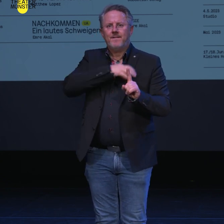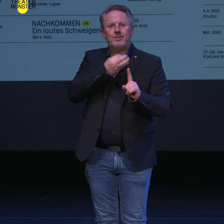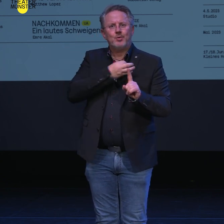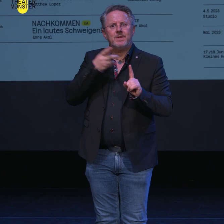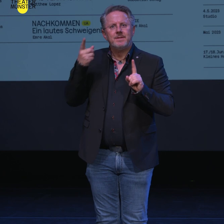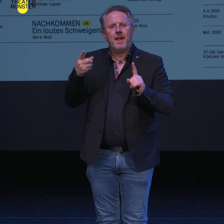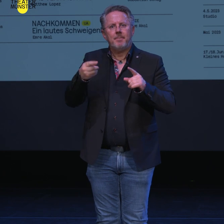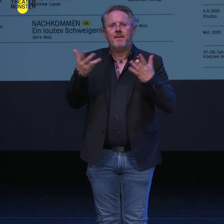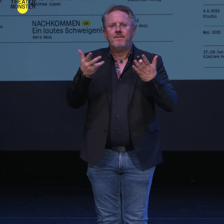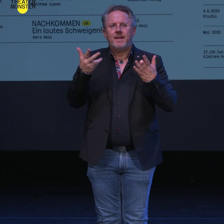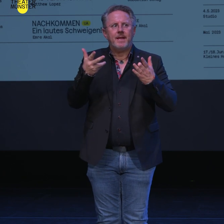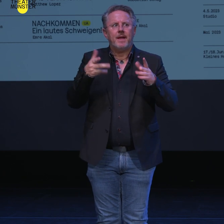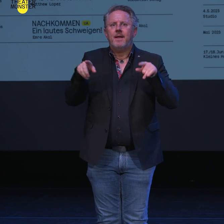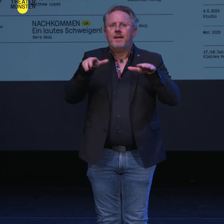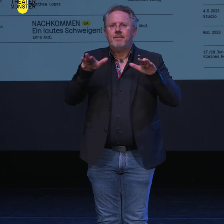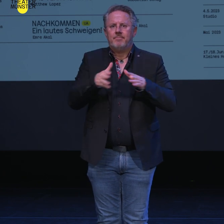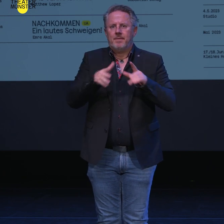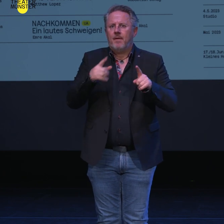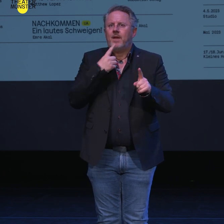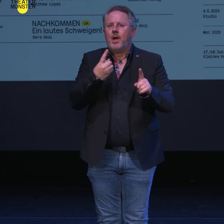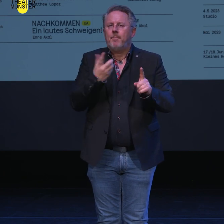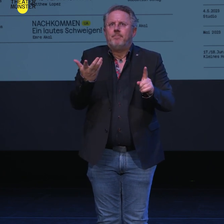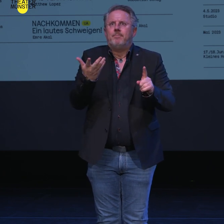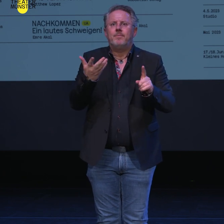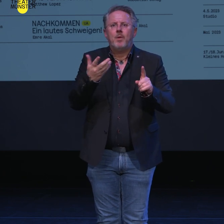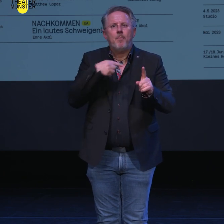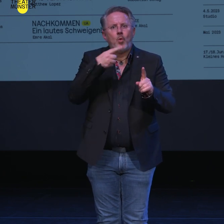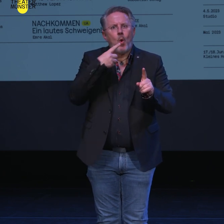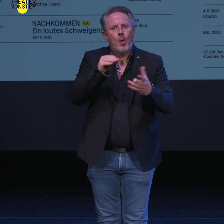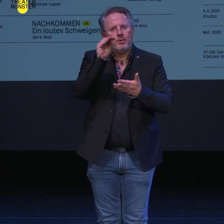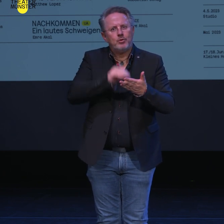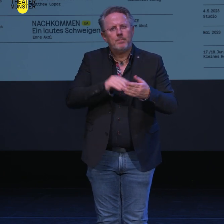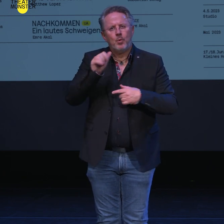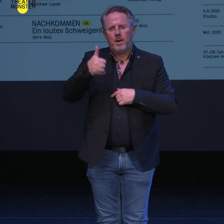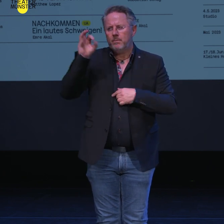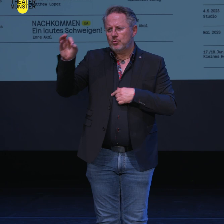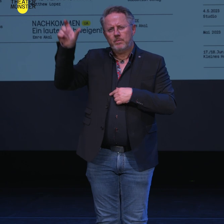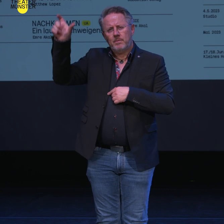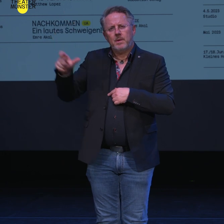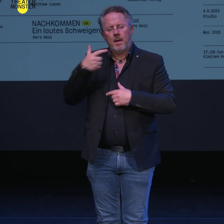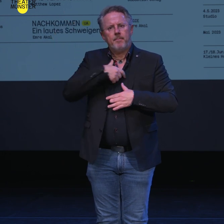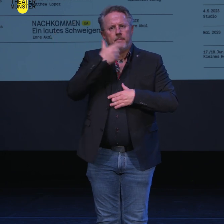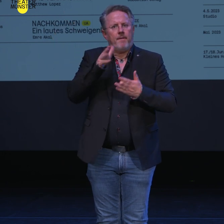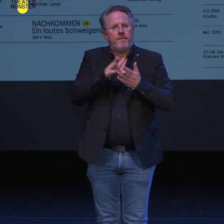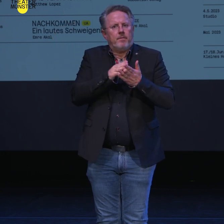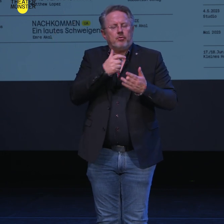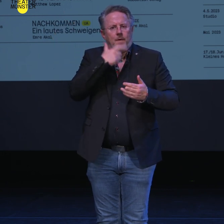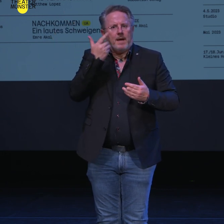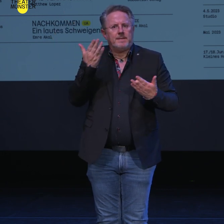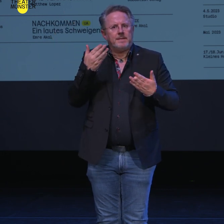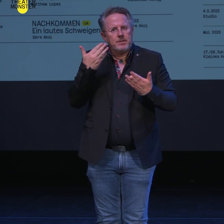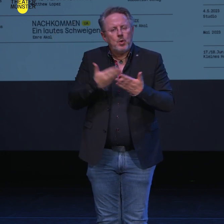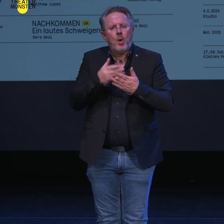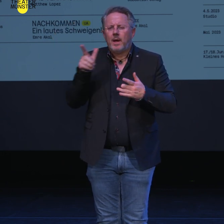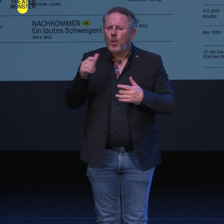Dramatikerin, die einen poetisch verstörenden Monolog geschrieben hat über eine junge schwarze Westeuropäerin, die aufwächst in